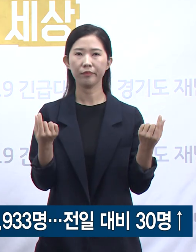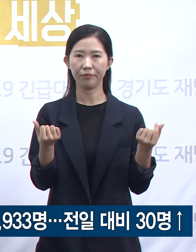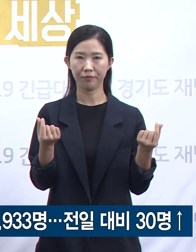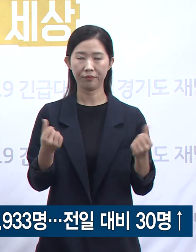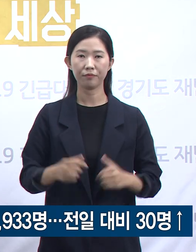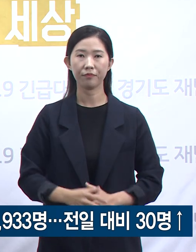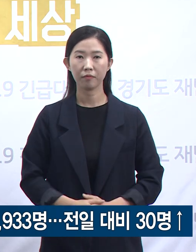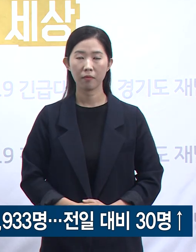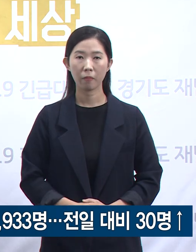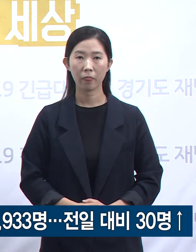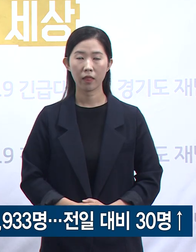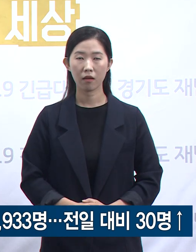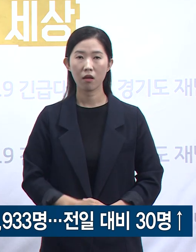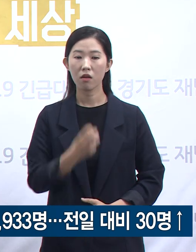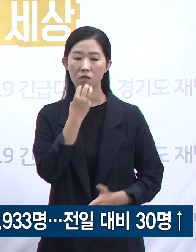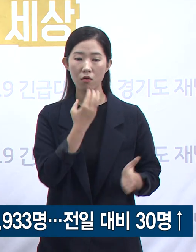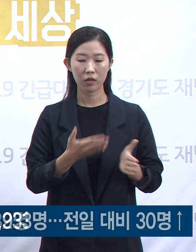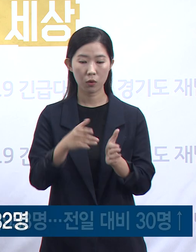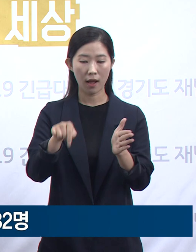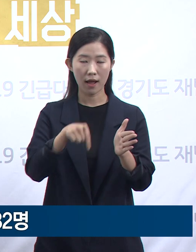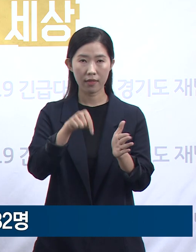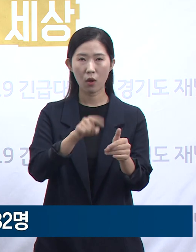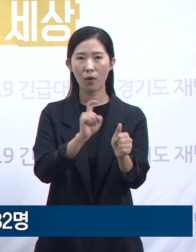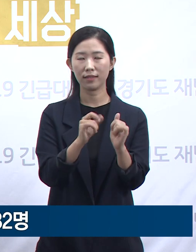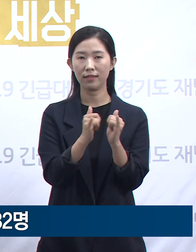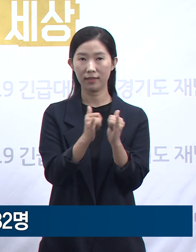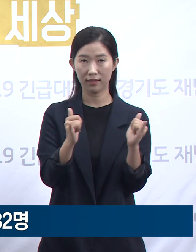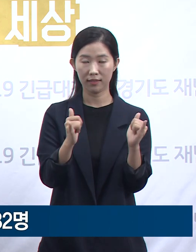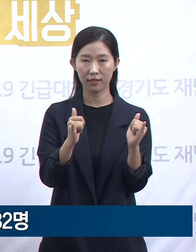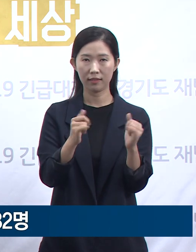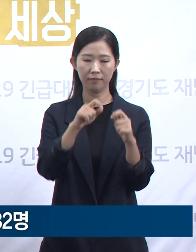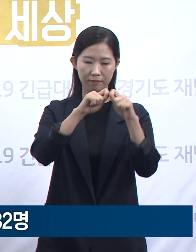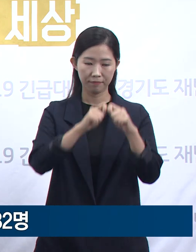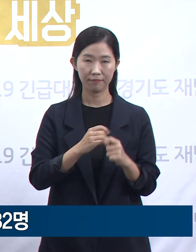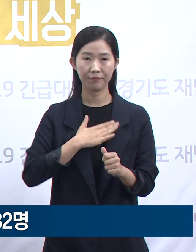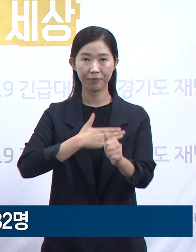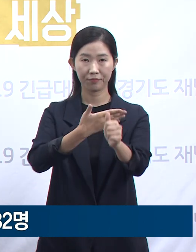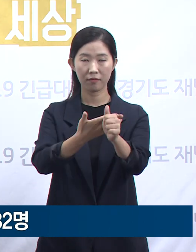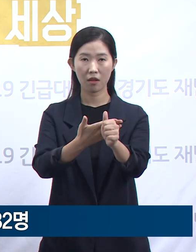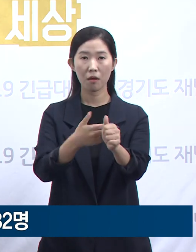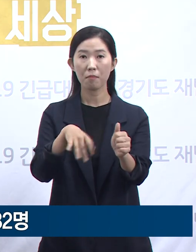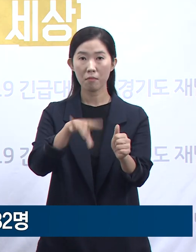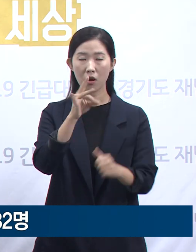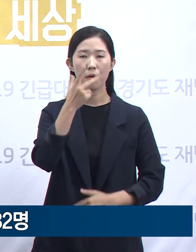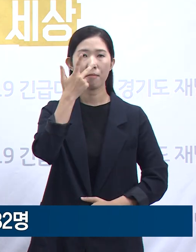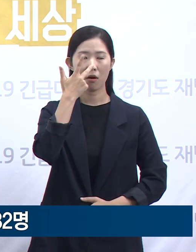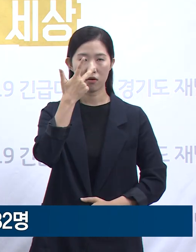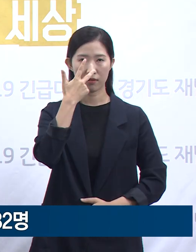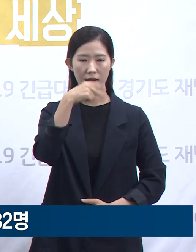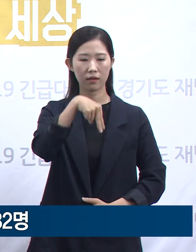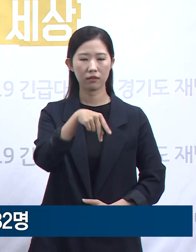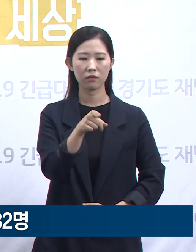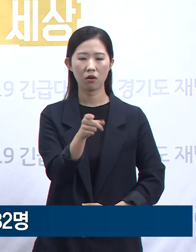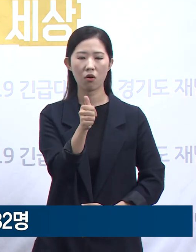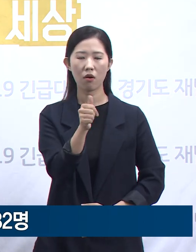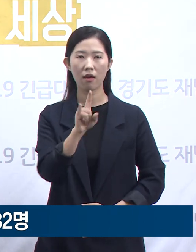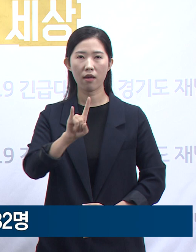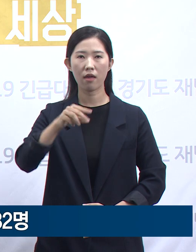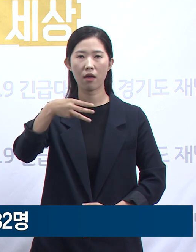도내 주요 확진 상황에 대해 말씀드리겠습니다. 먼저 평택 서해로교회에 관련된 확진 상황입니다.